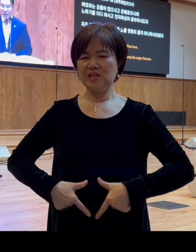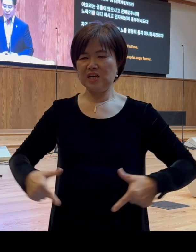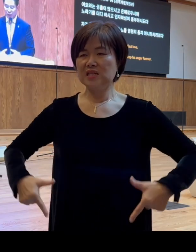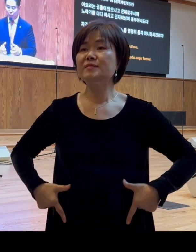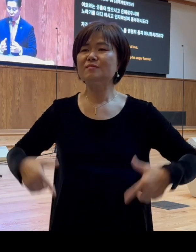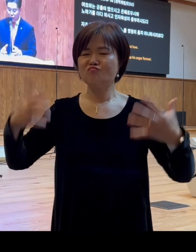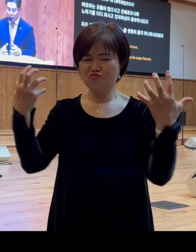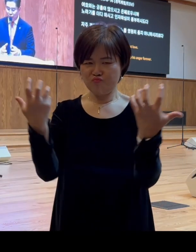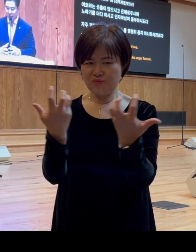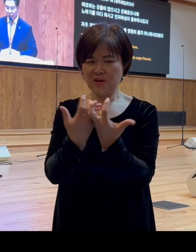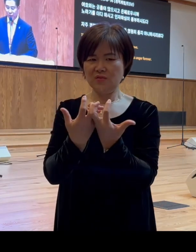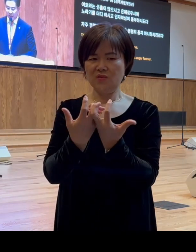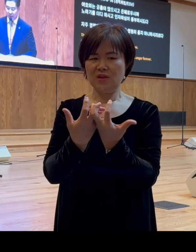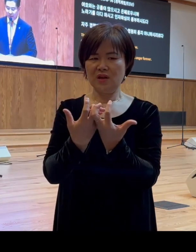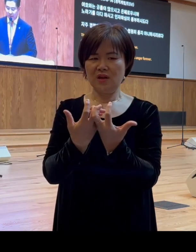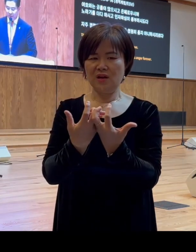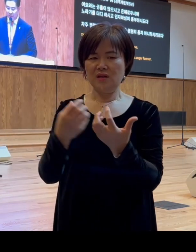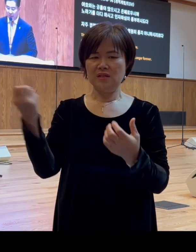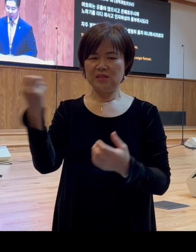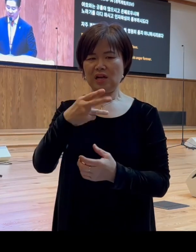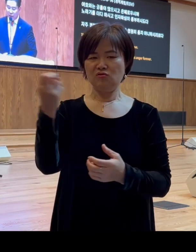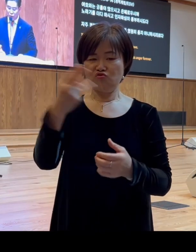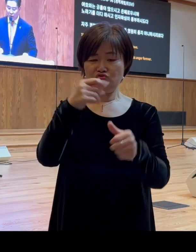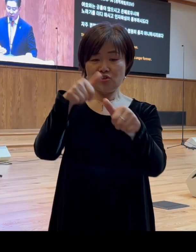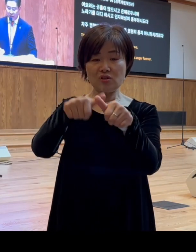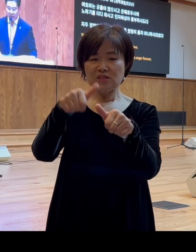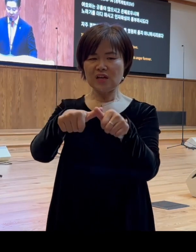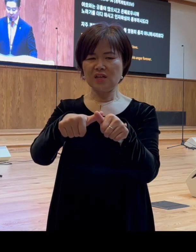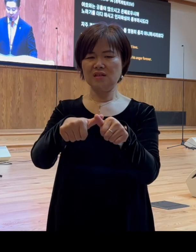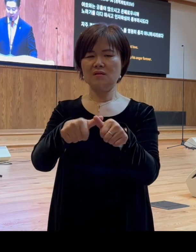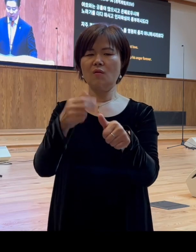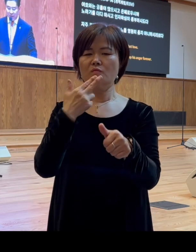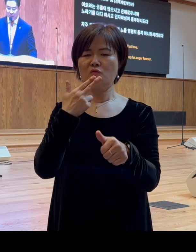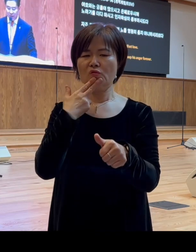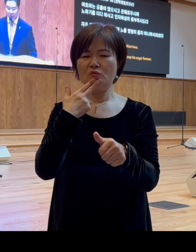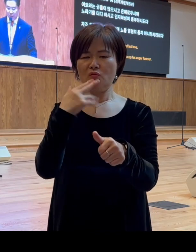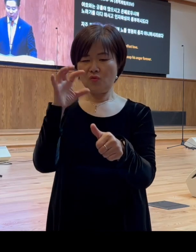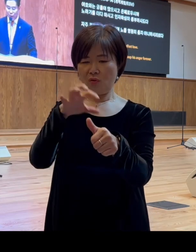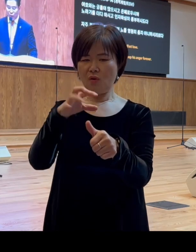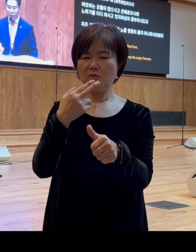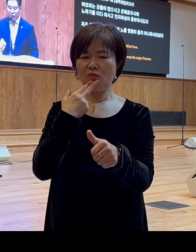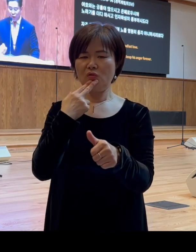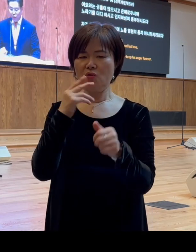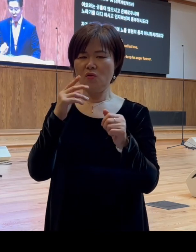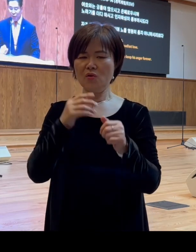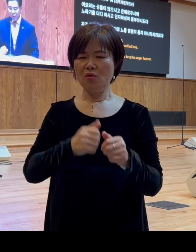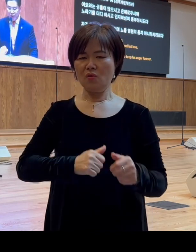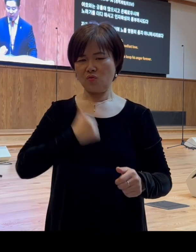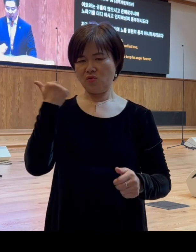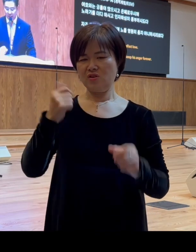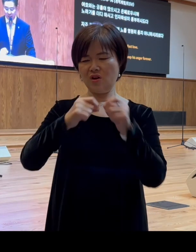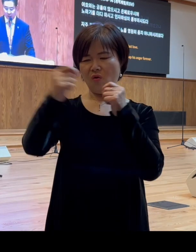풍부하시도다 자주 경책하지 아니하시며 노를 영원히 품지 아니하시리로다